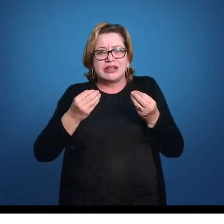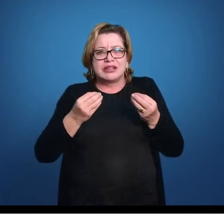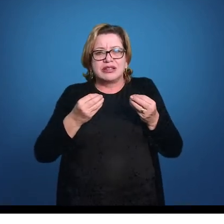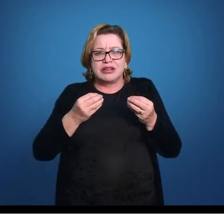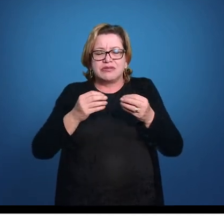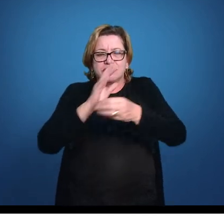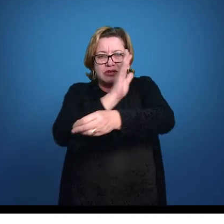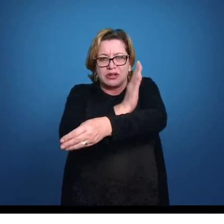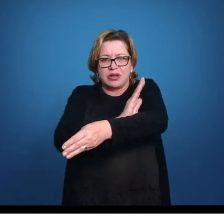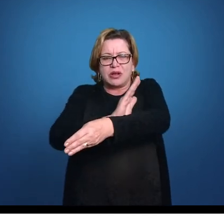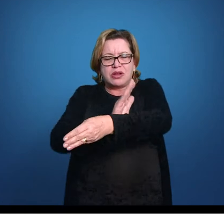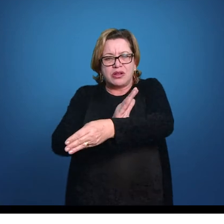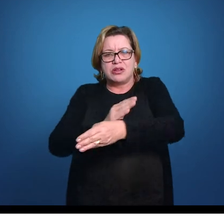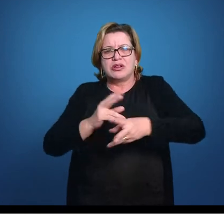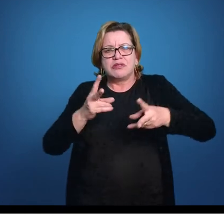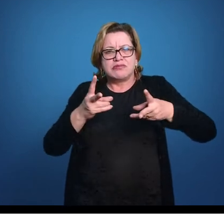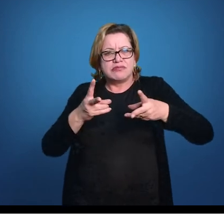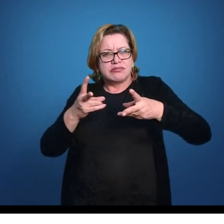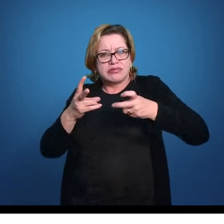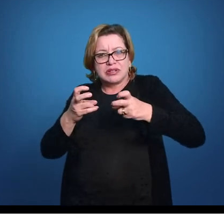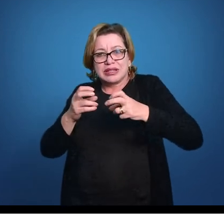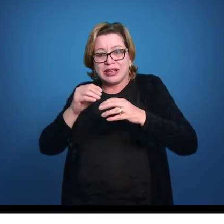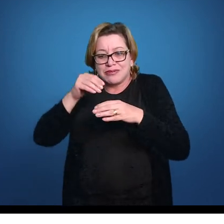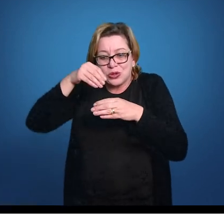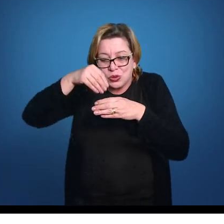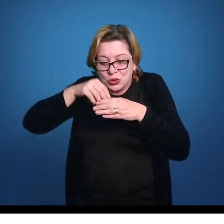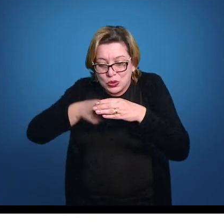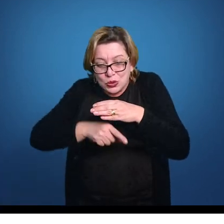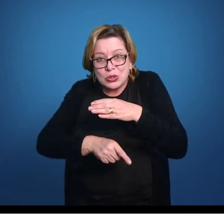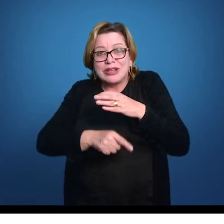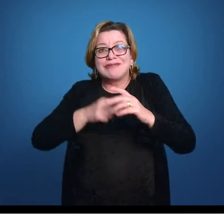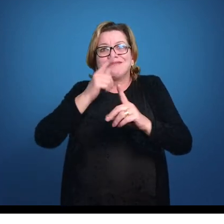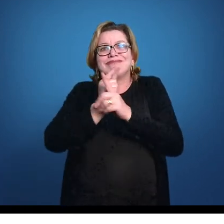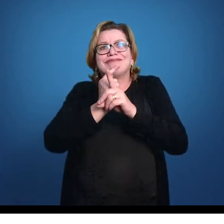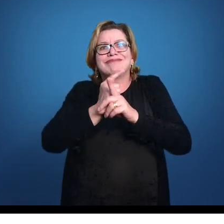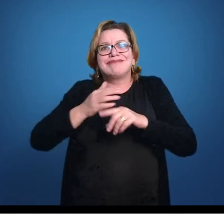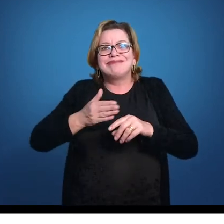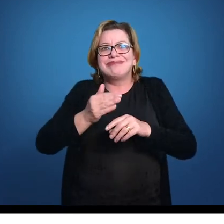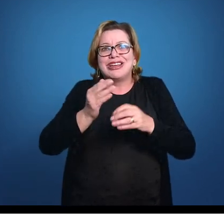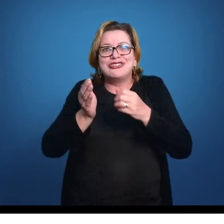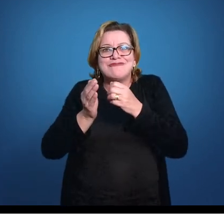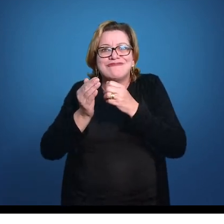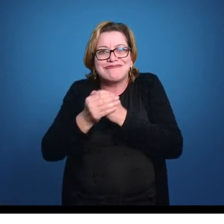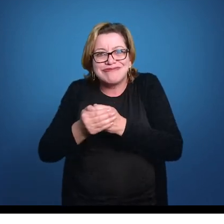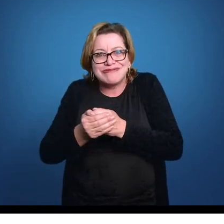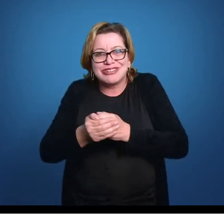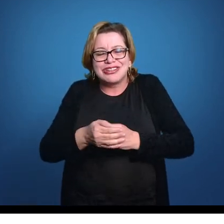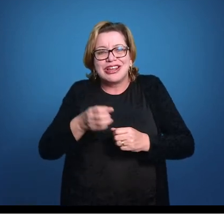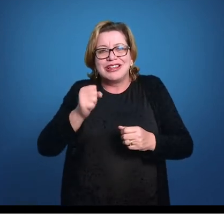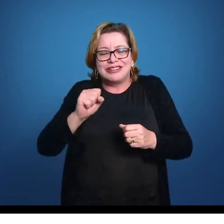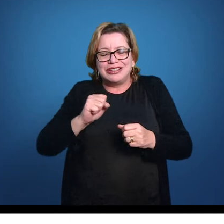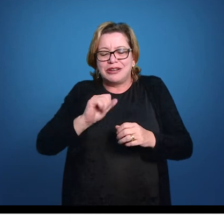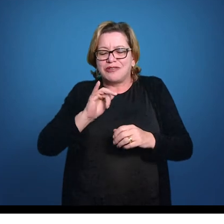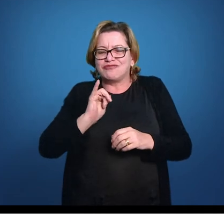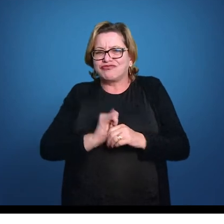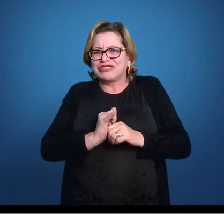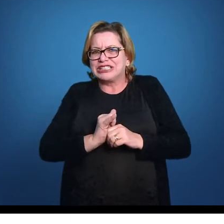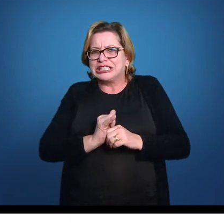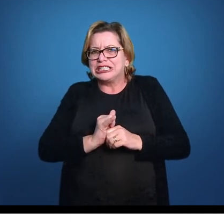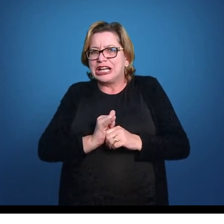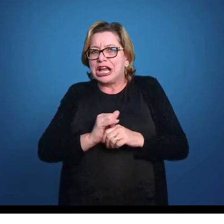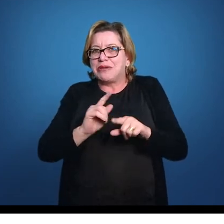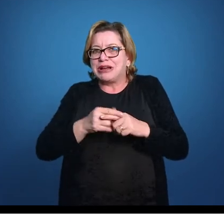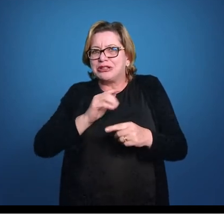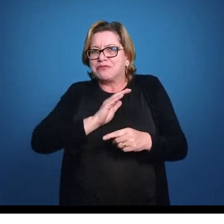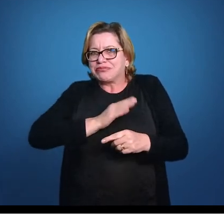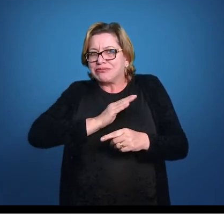uma raia, um tubarão consegue achar uma presa que está enterrada na areia, no lodo, mesmo que ela esteja bem paradinha, se tiver coração batendo, pode ser